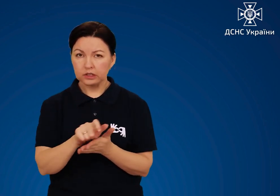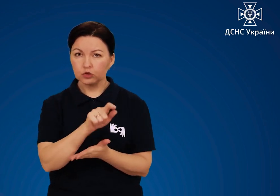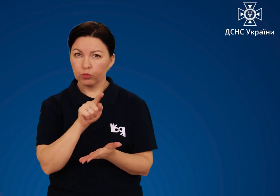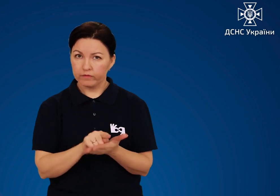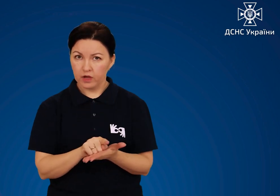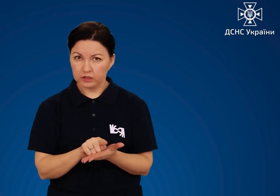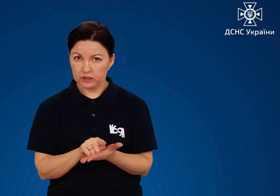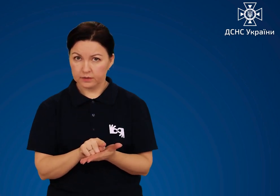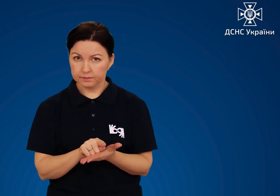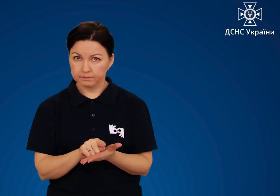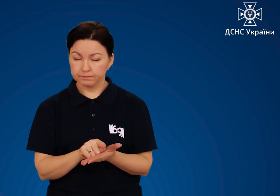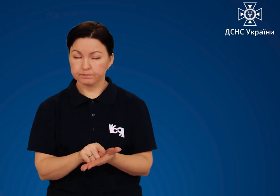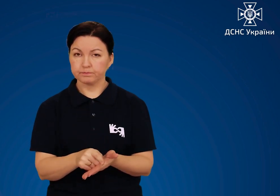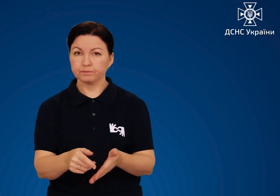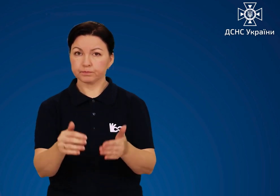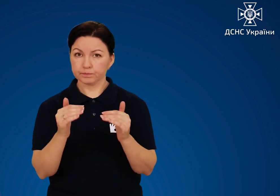громадянин зобов'язаний.